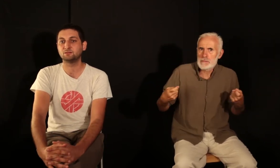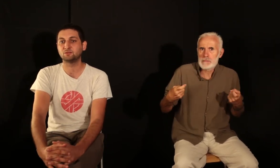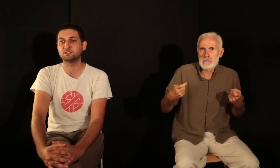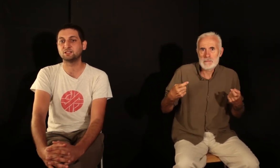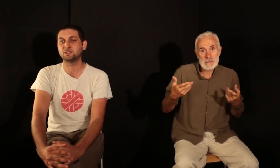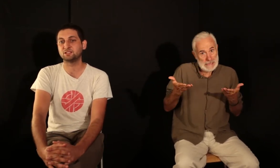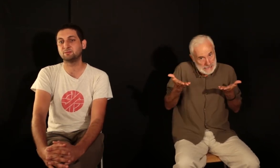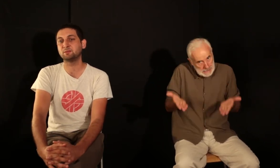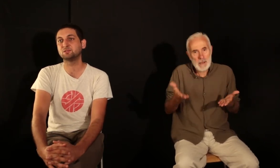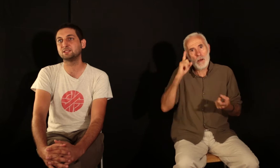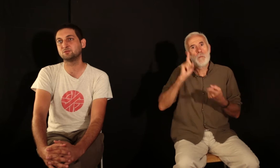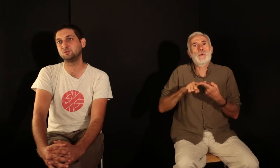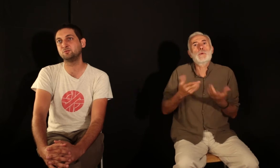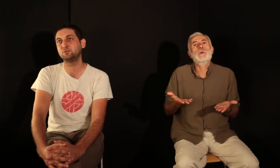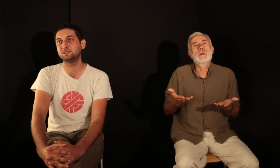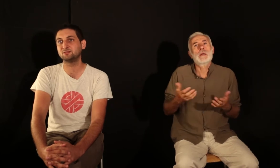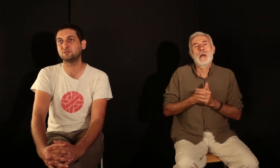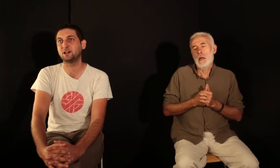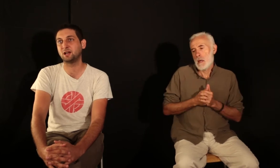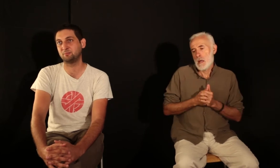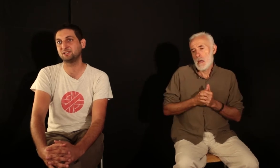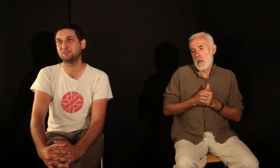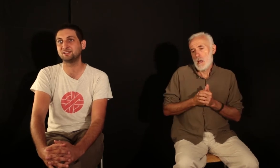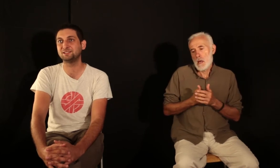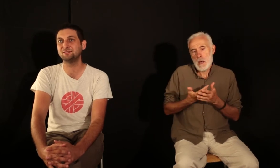J'aimerais penser que depuis, on a appris à faire des livres.